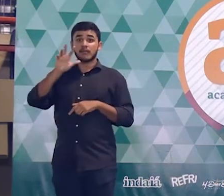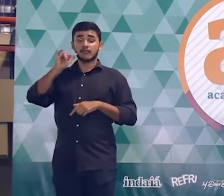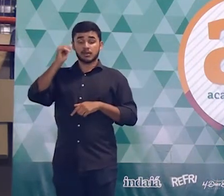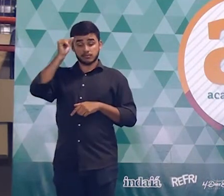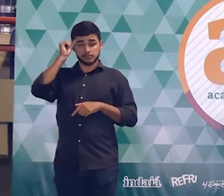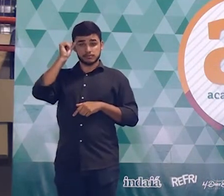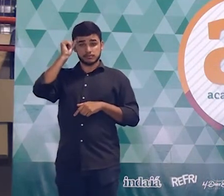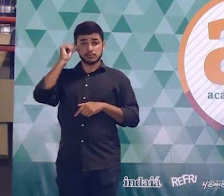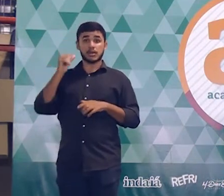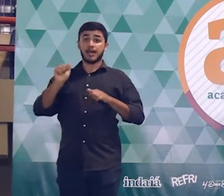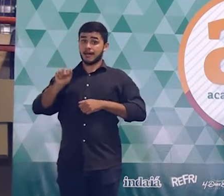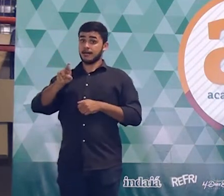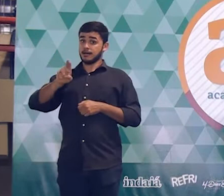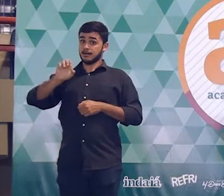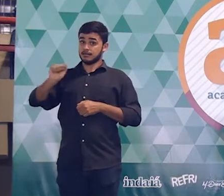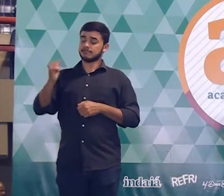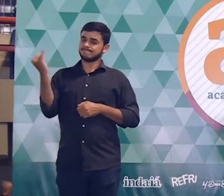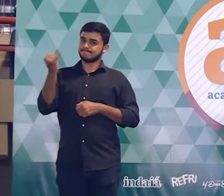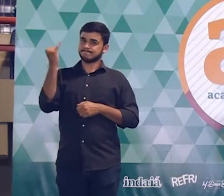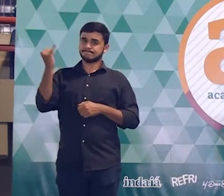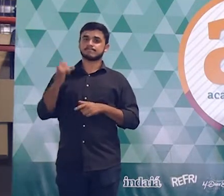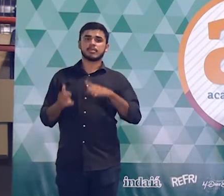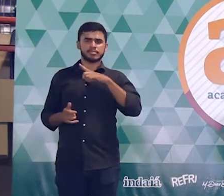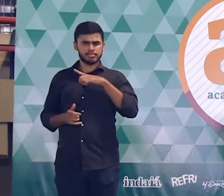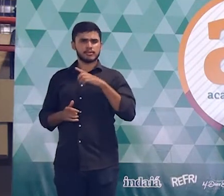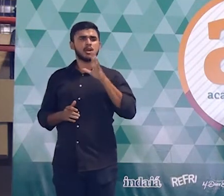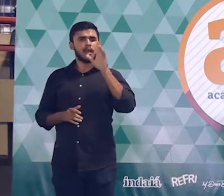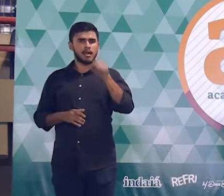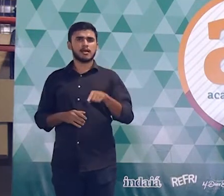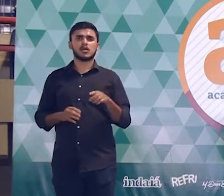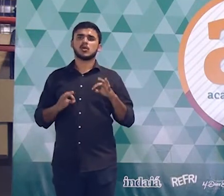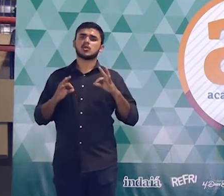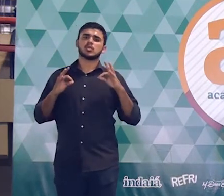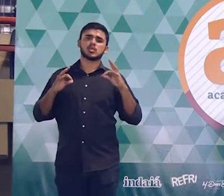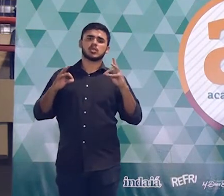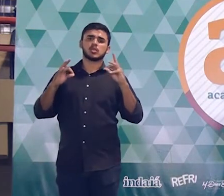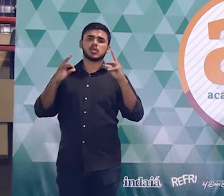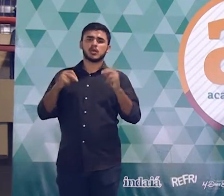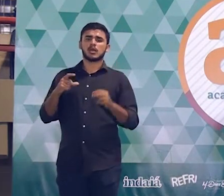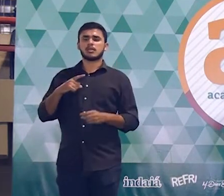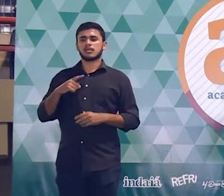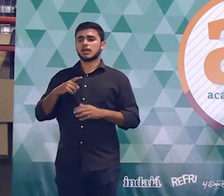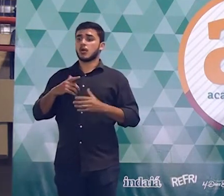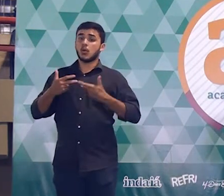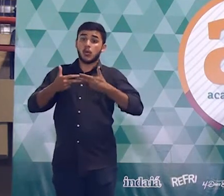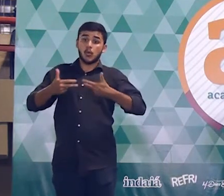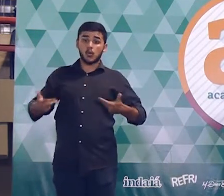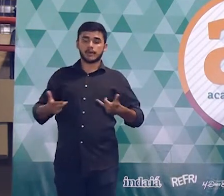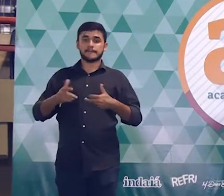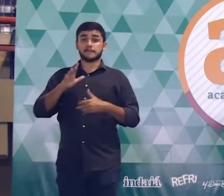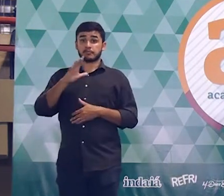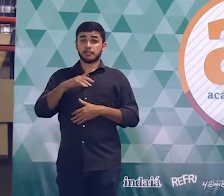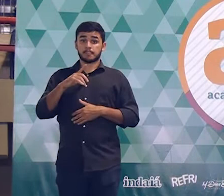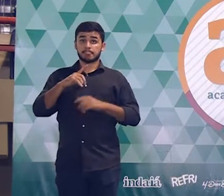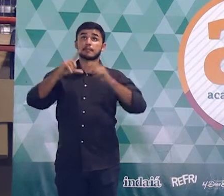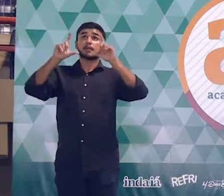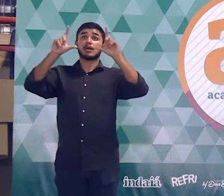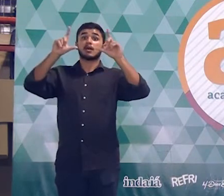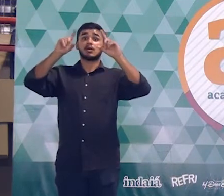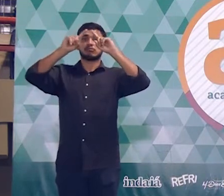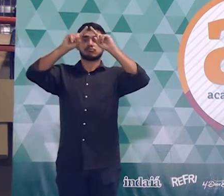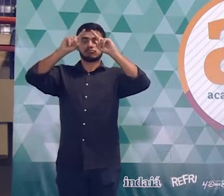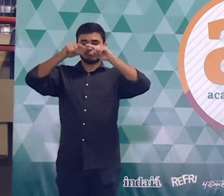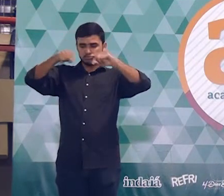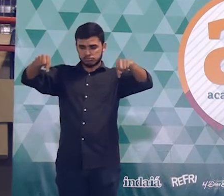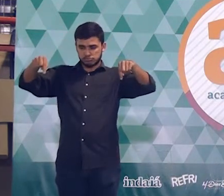história da área é bastante importante e está atrelada a muitos problemas do cotidiano. Existem figuras planas de vários tipos